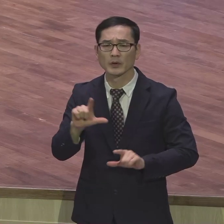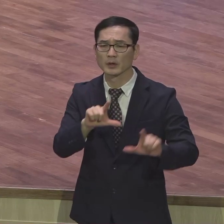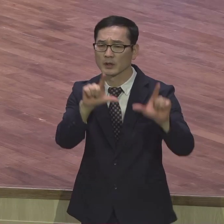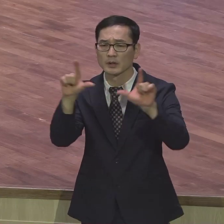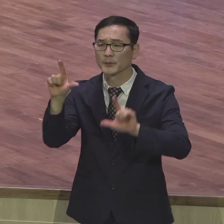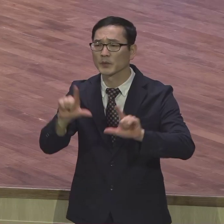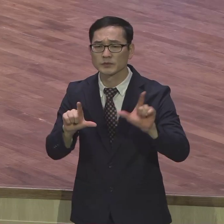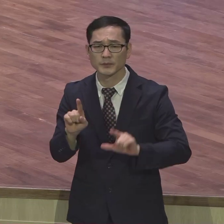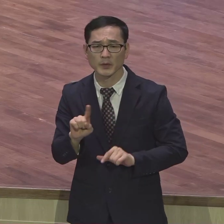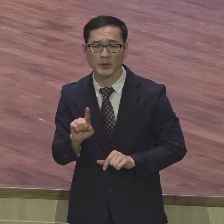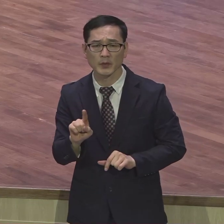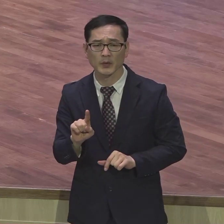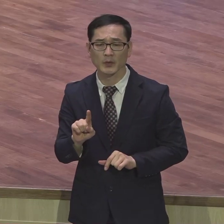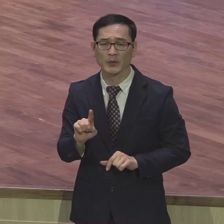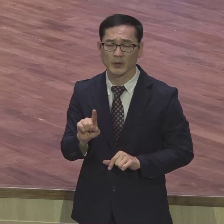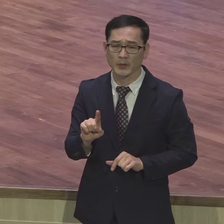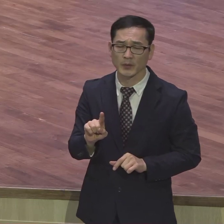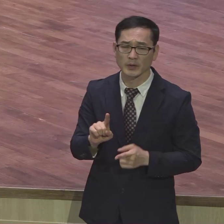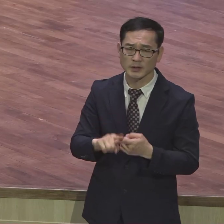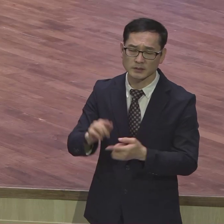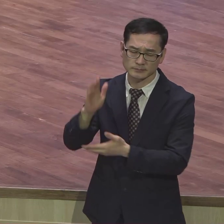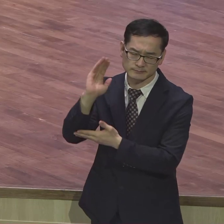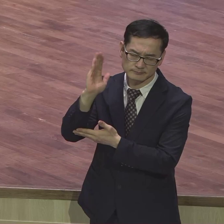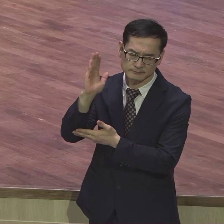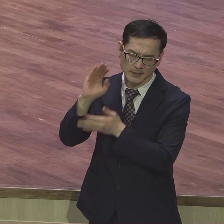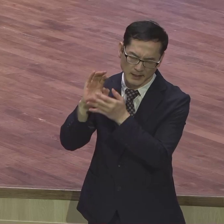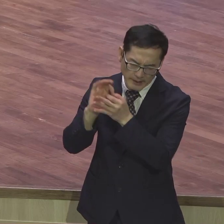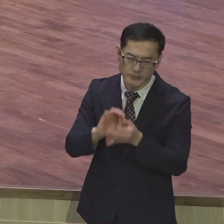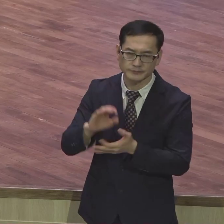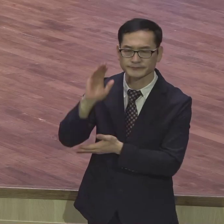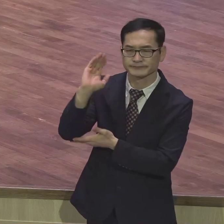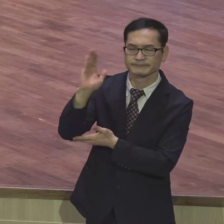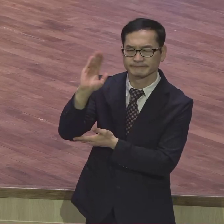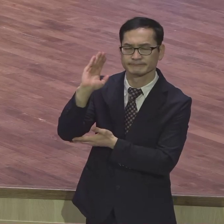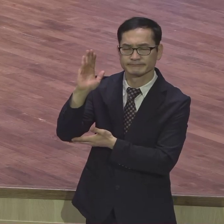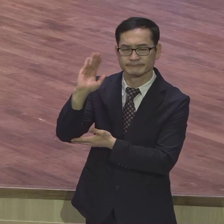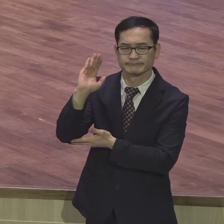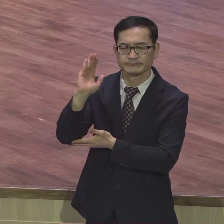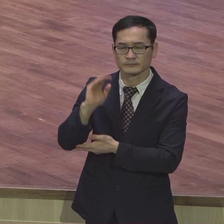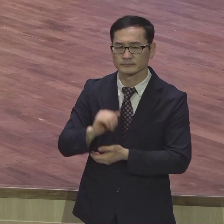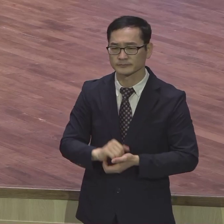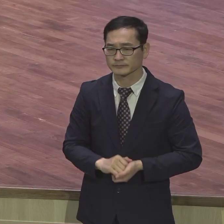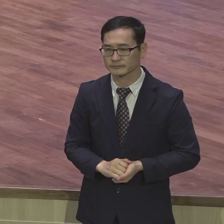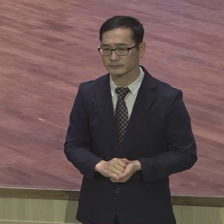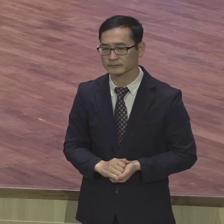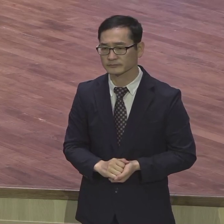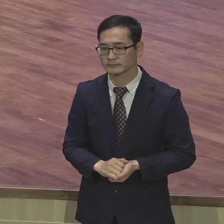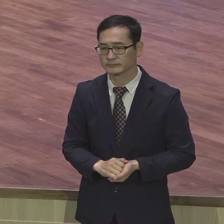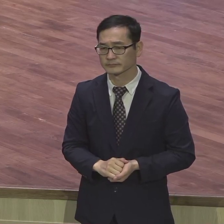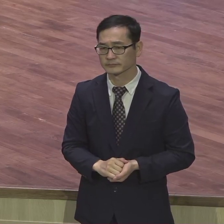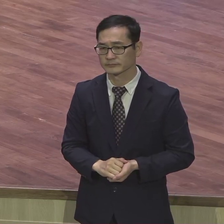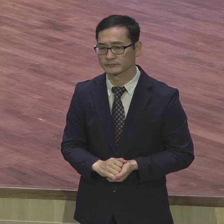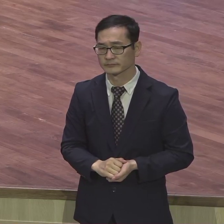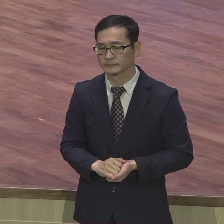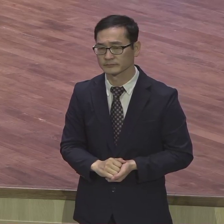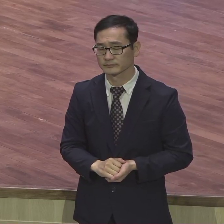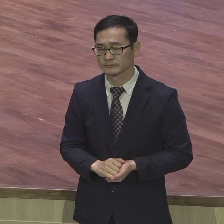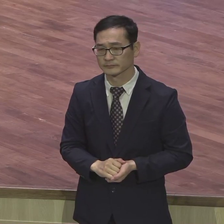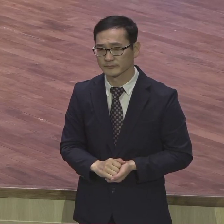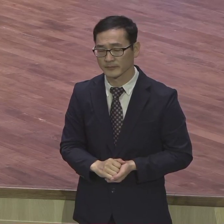그것에 관해서 계속 메시지를 주고 있습니다 이 부분에 하나님께서 왜 교회를 세웠는가에 대한